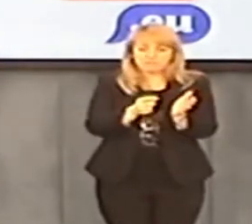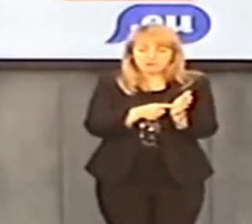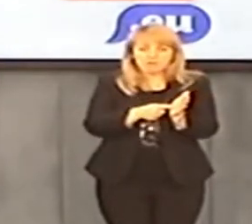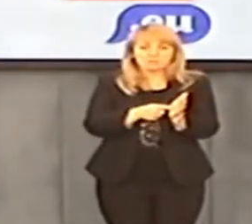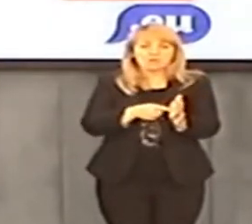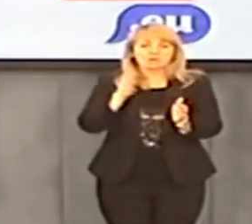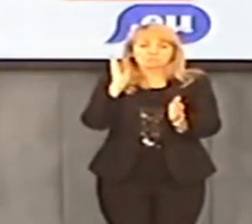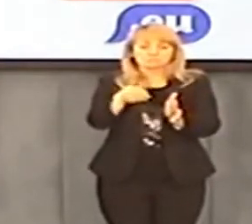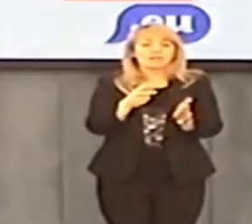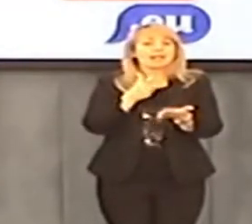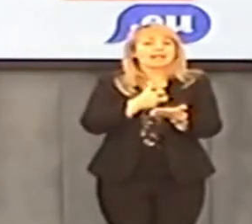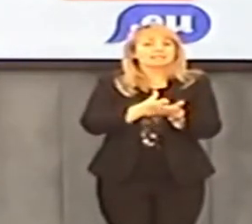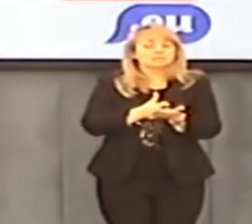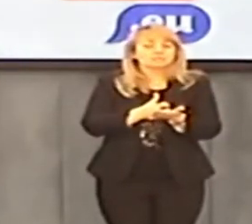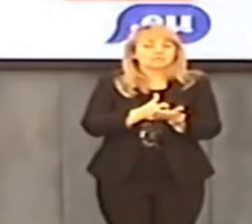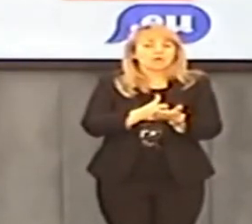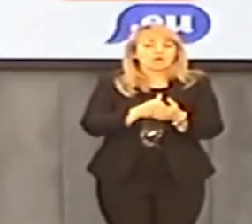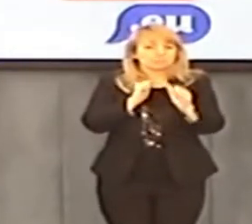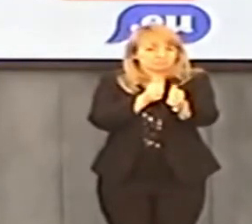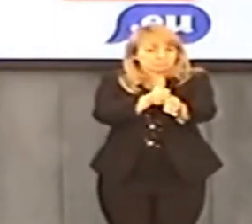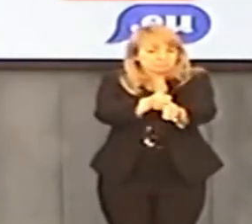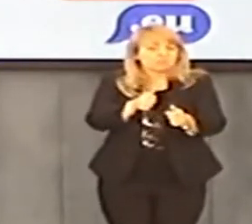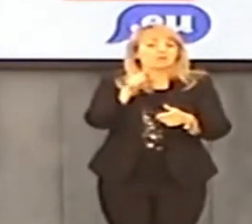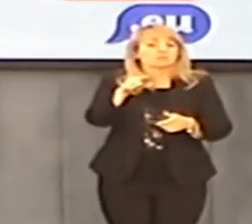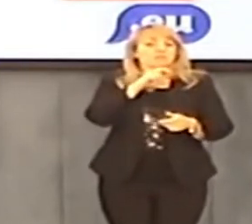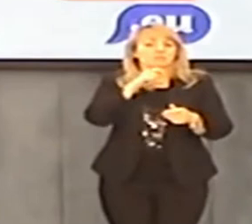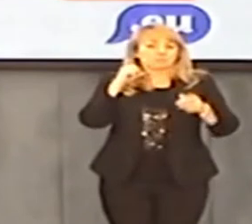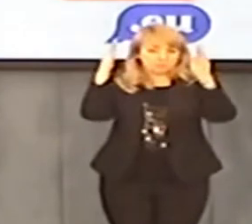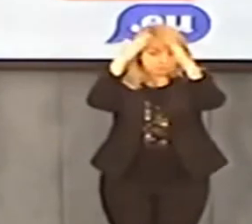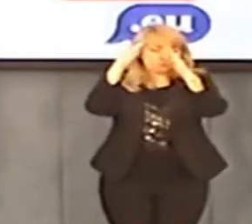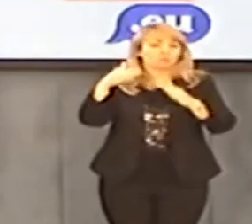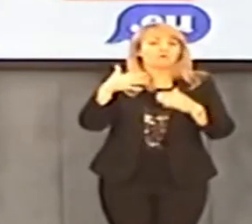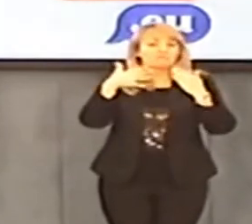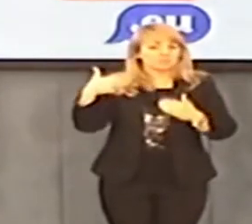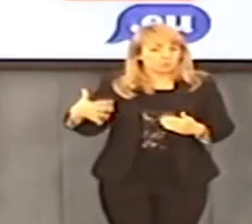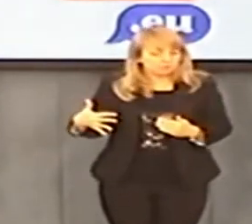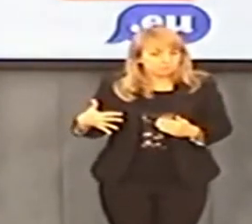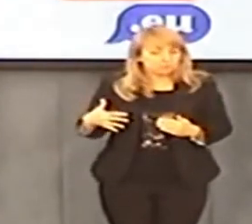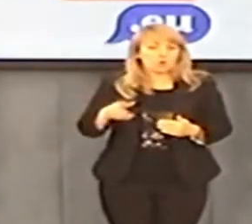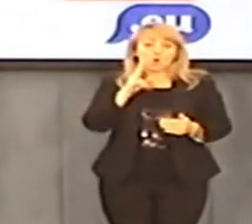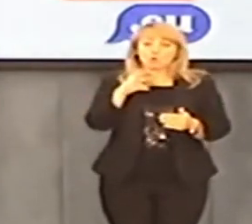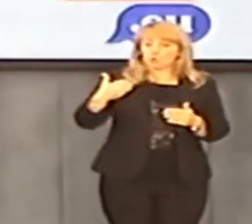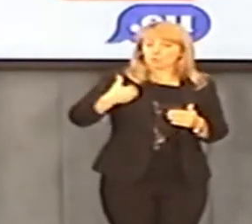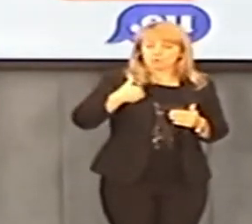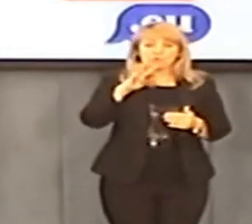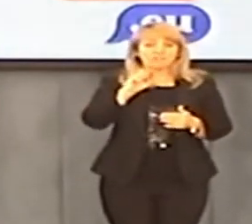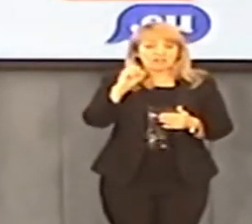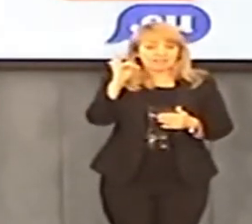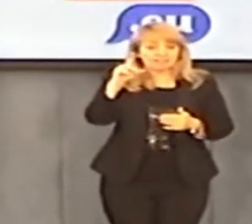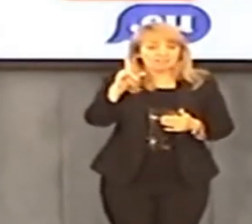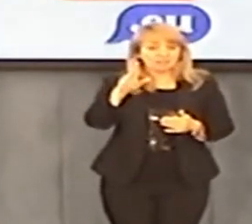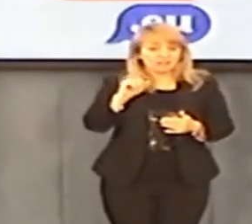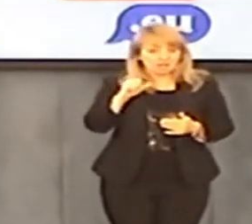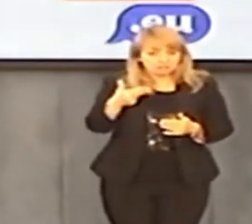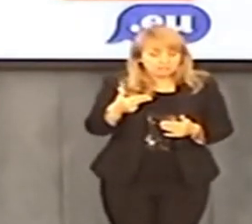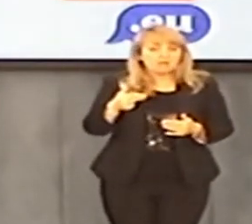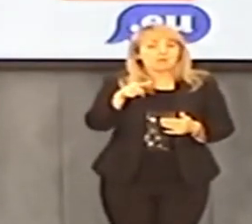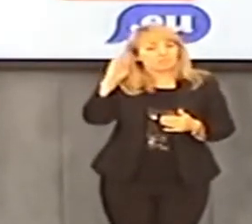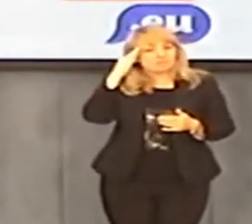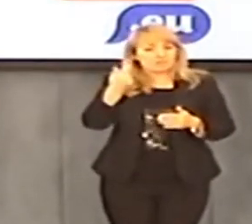z wnioskiem, z żądaniem wysłania listu gończego za arcybiskupem Wesołowskim.